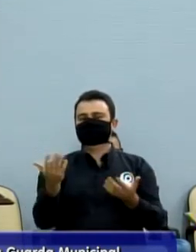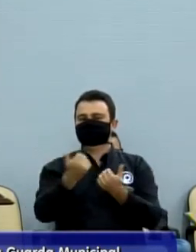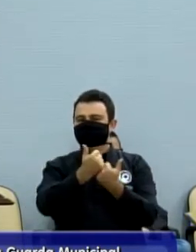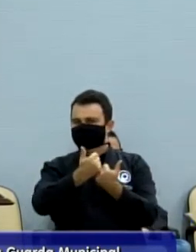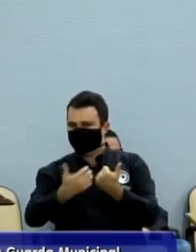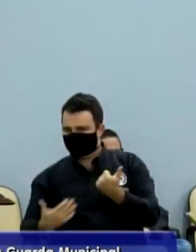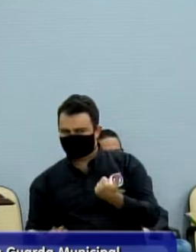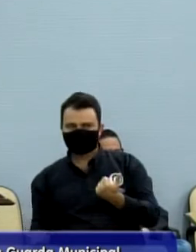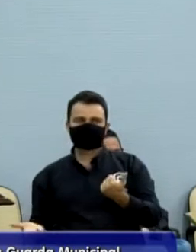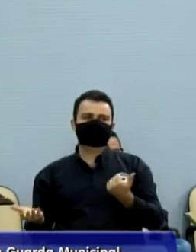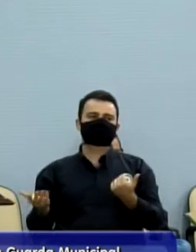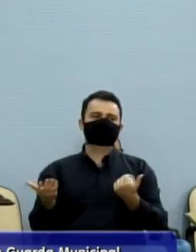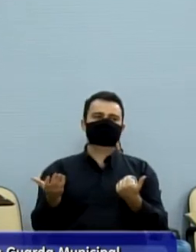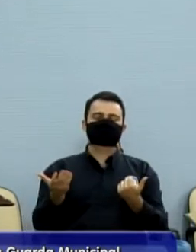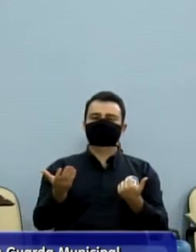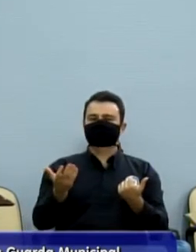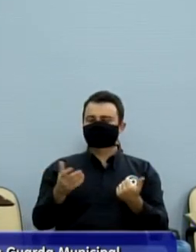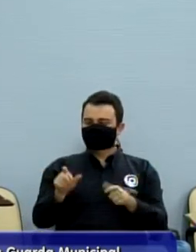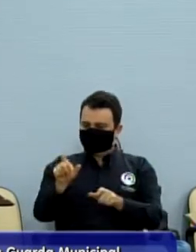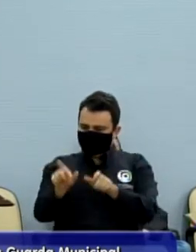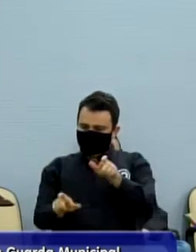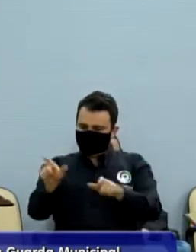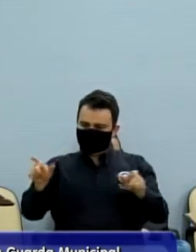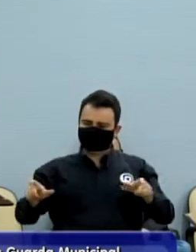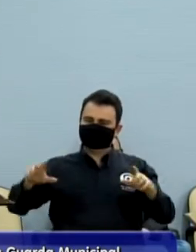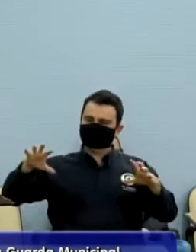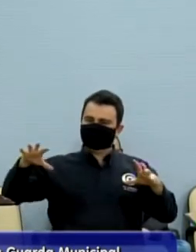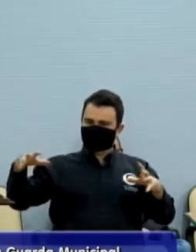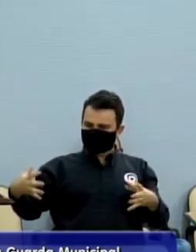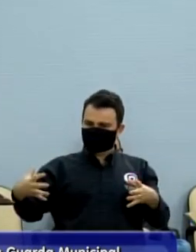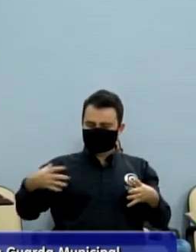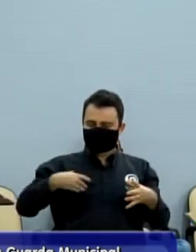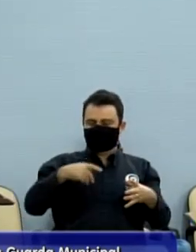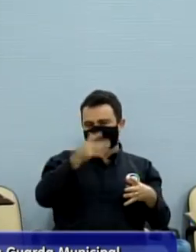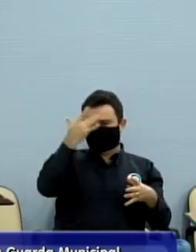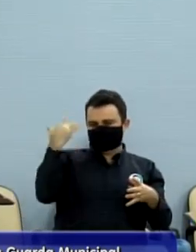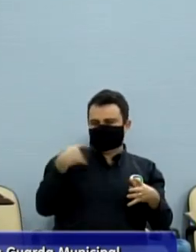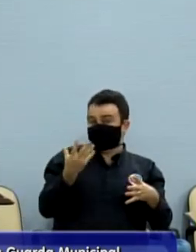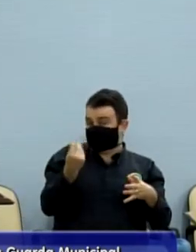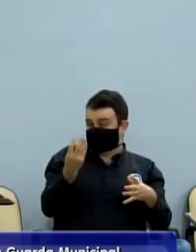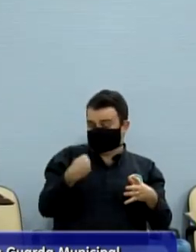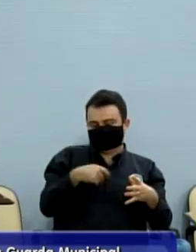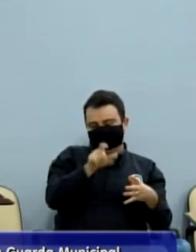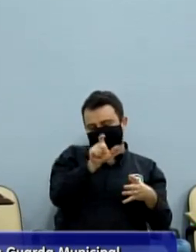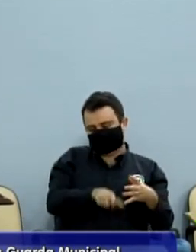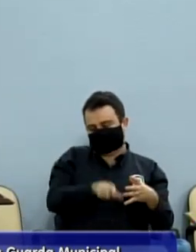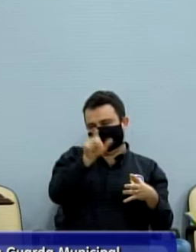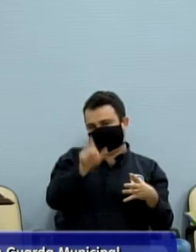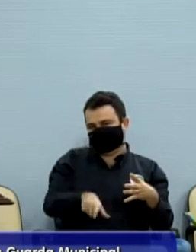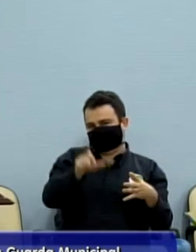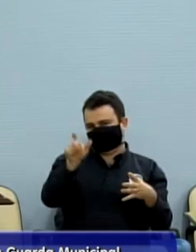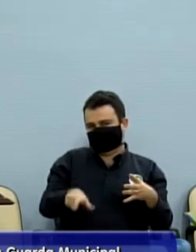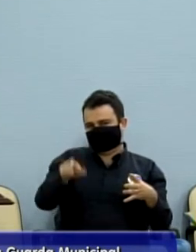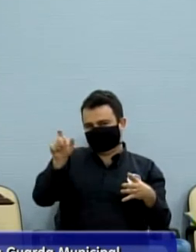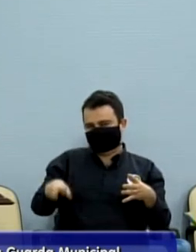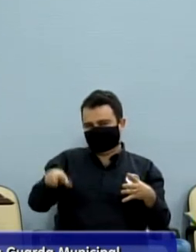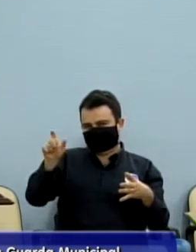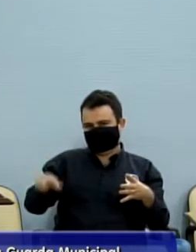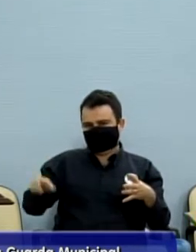Zabela Sanches, o conselho fiscal Ismael Filipe, o Gustavo Bisoli e a Isabela